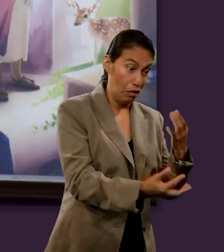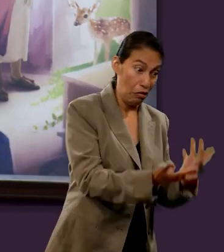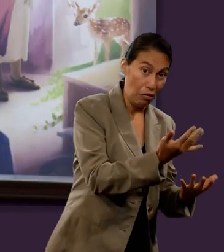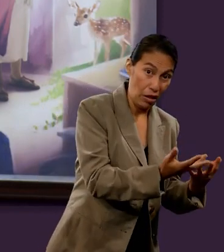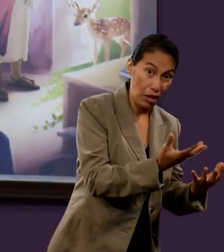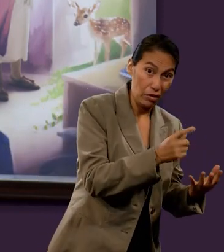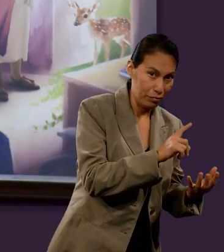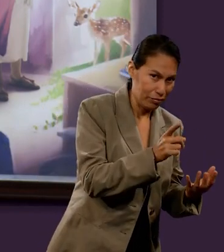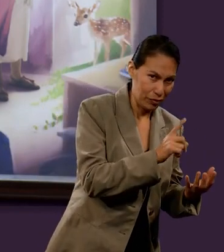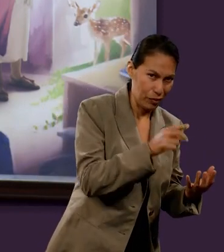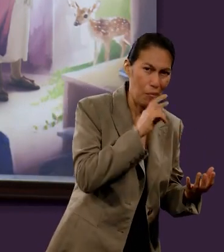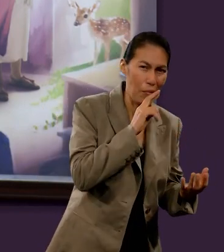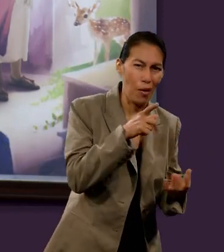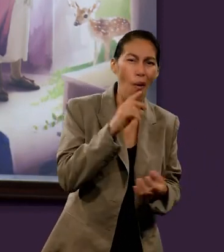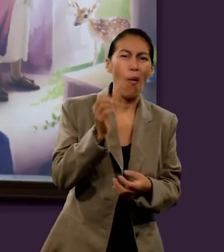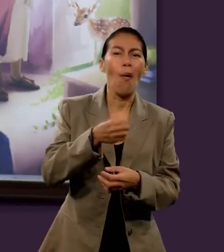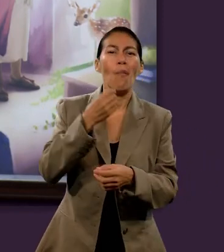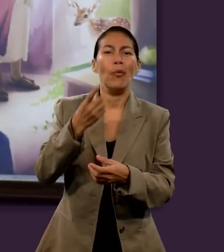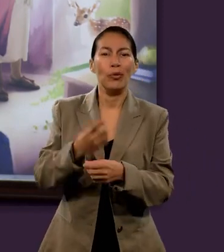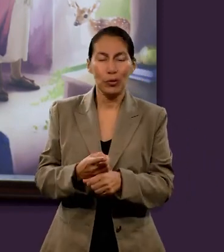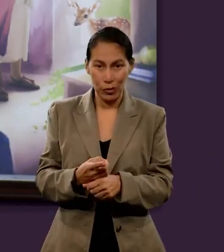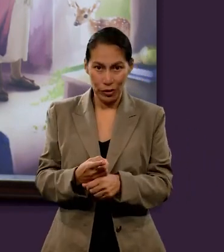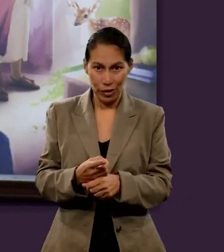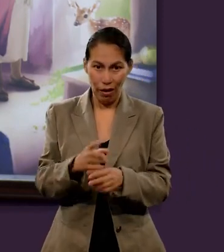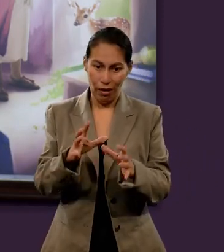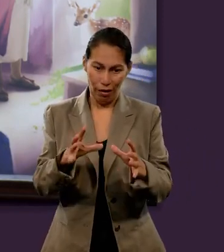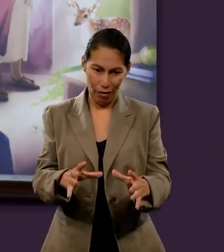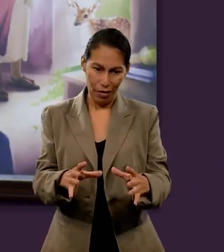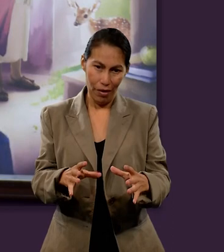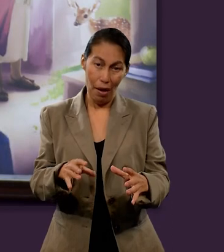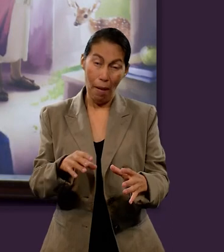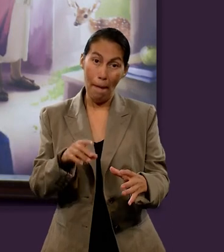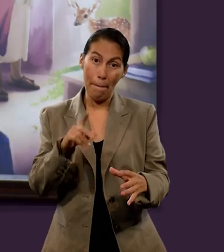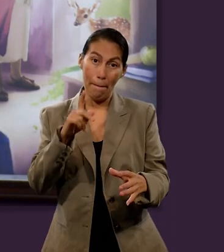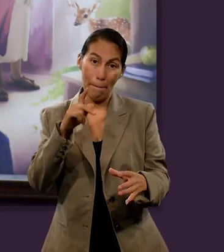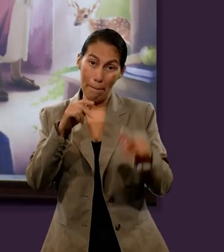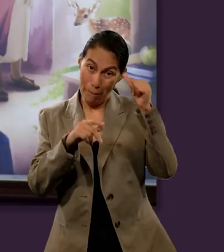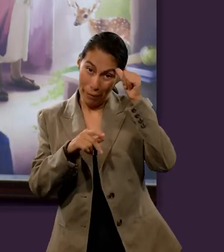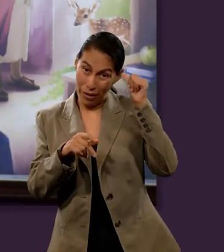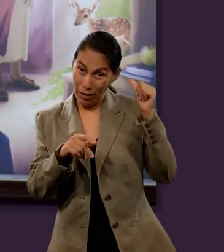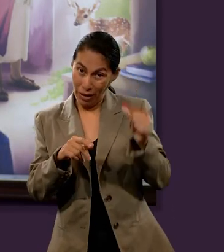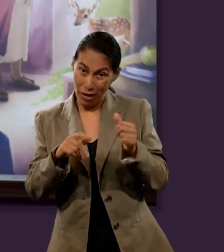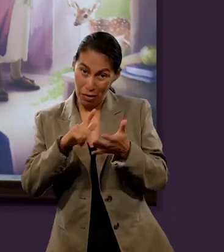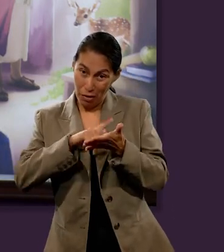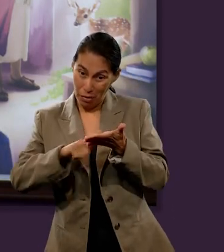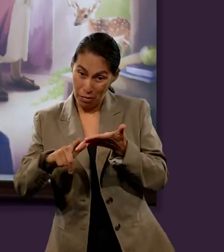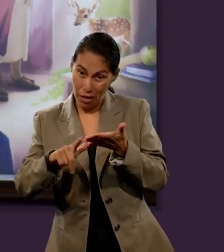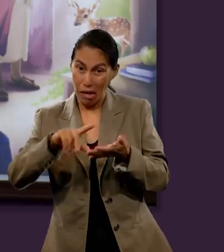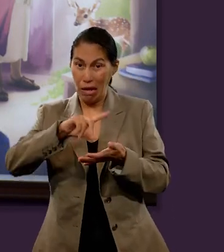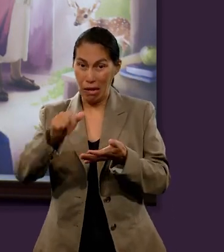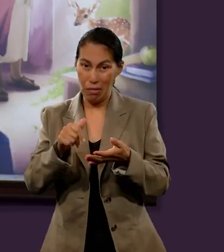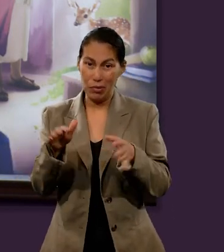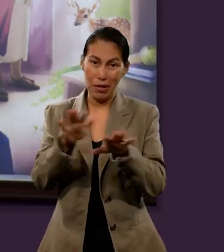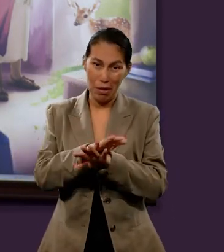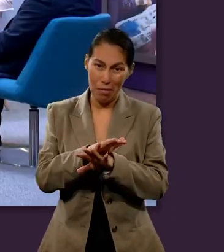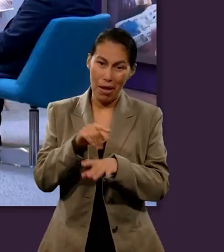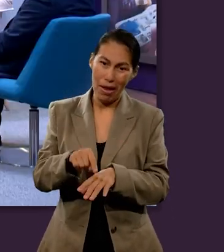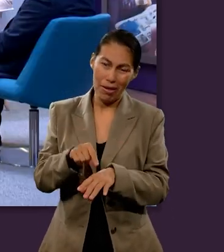el infierno. Se le da una oportunidad de purgar sus pecados para luego pasar al paraíso.